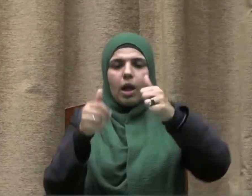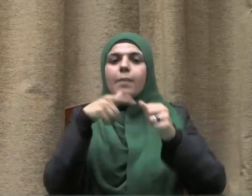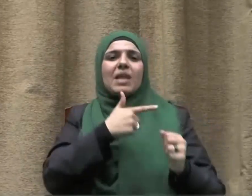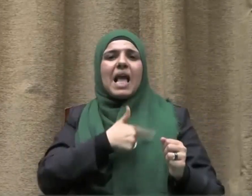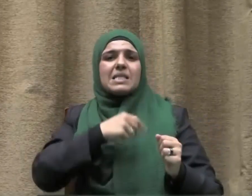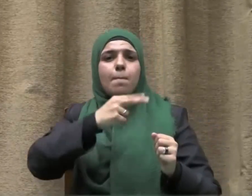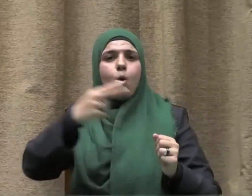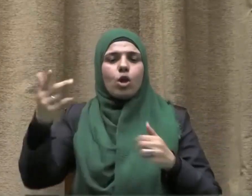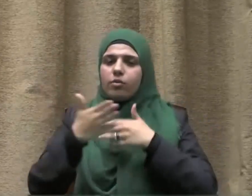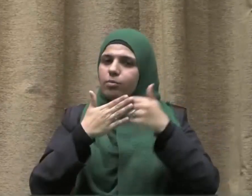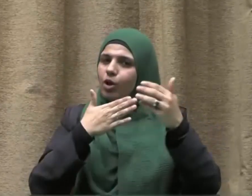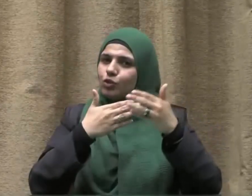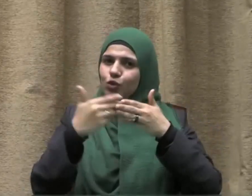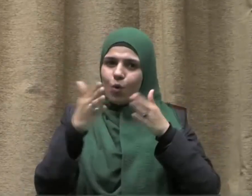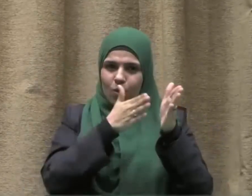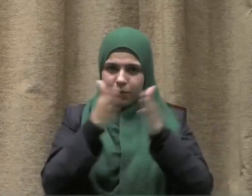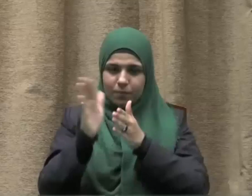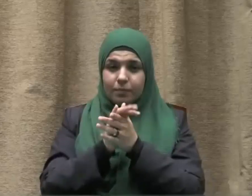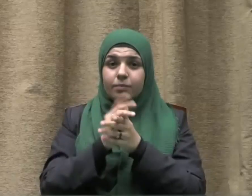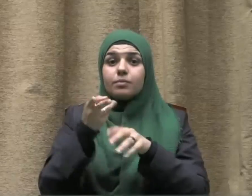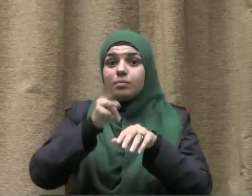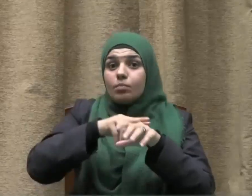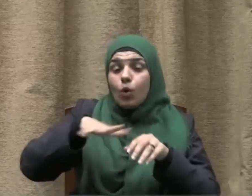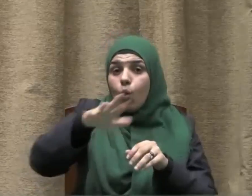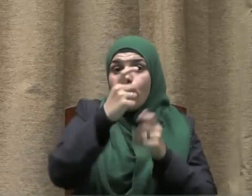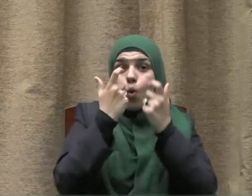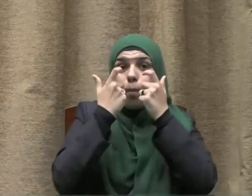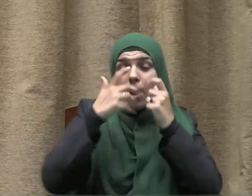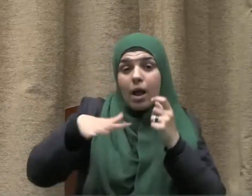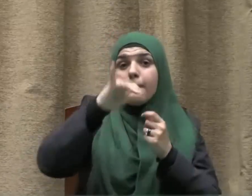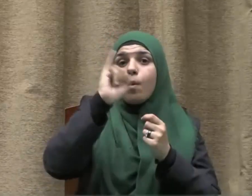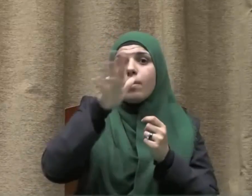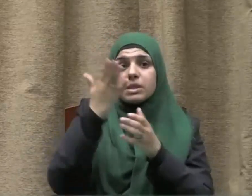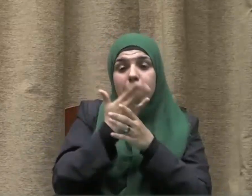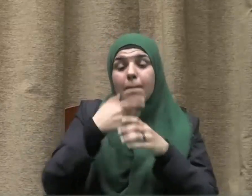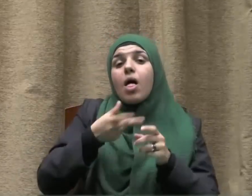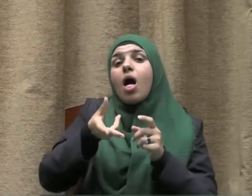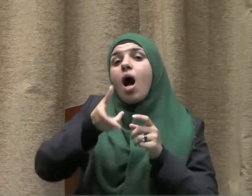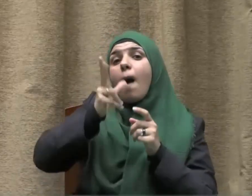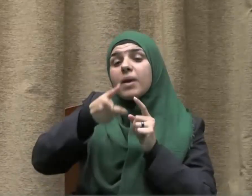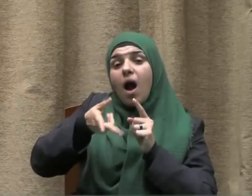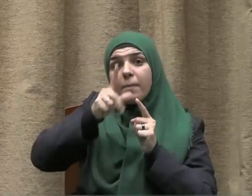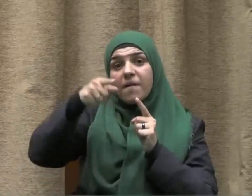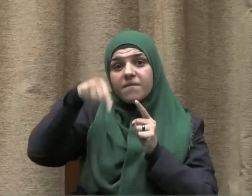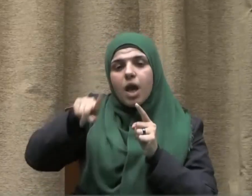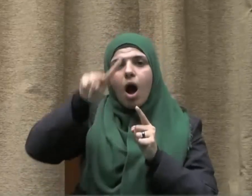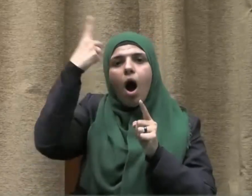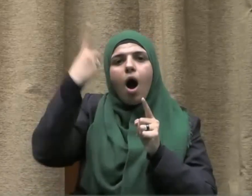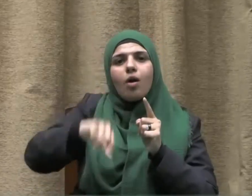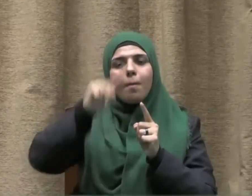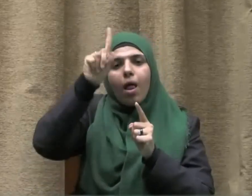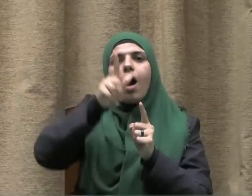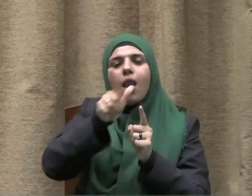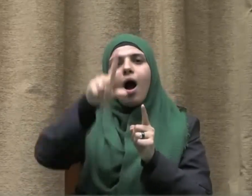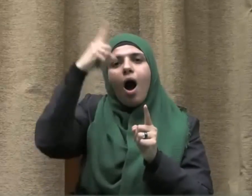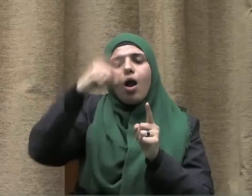مسمياتها وعليه فإنه يلحق بالخمر في حرمتها كل ما